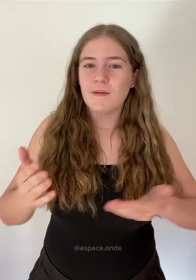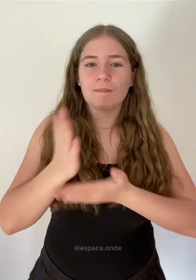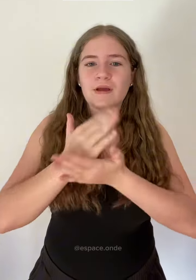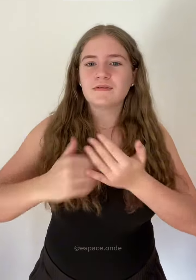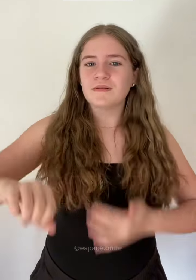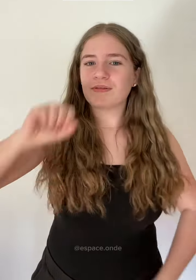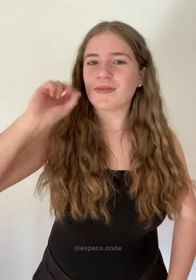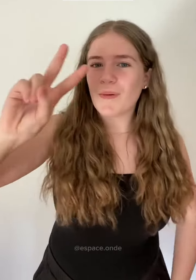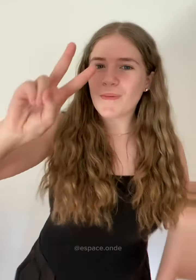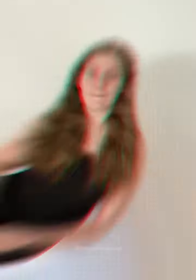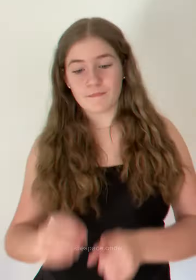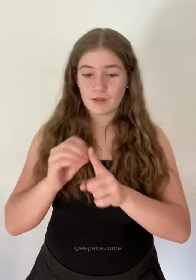partie 2.